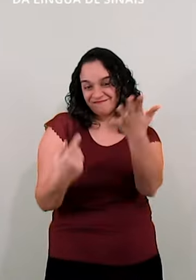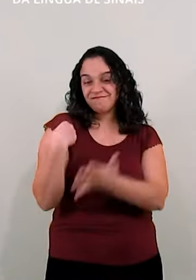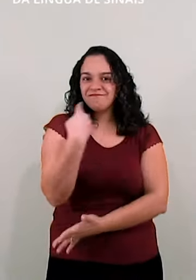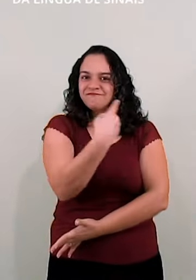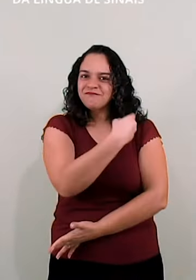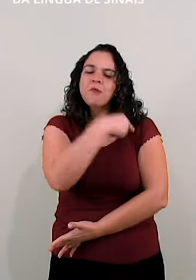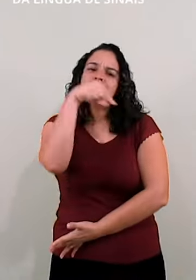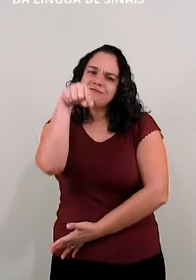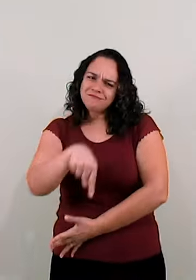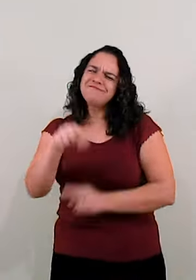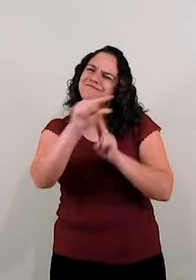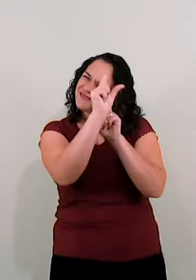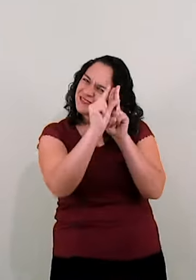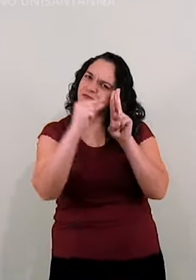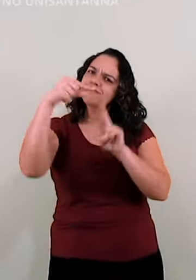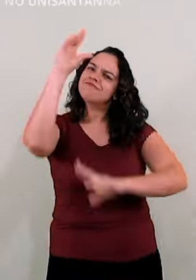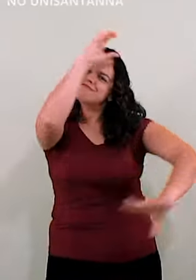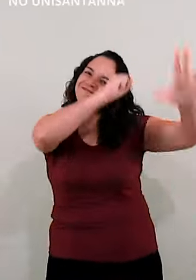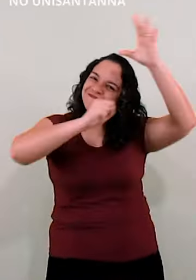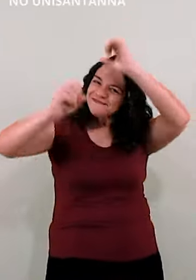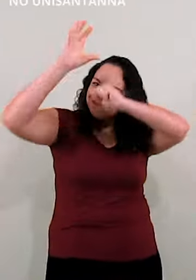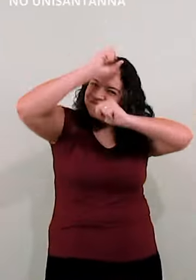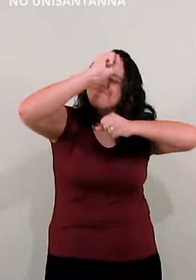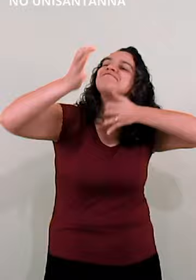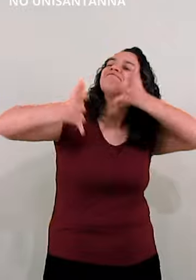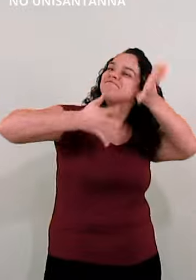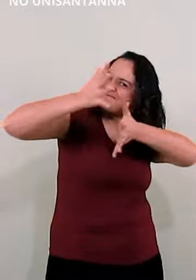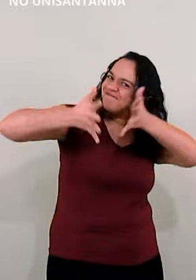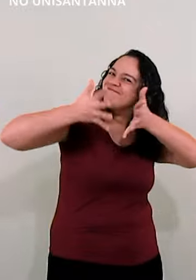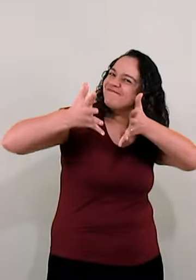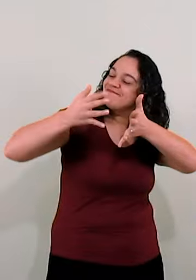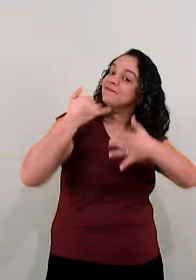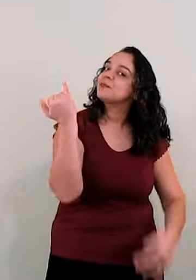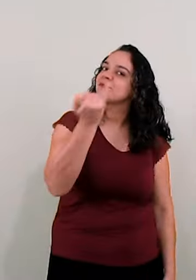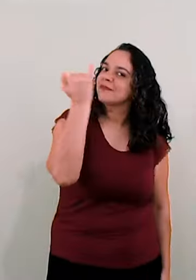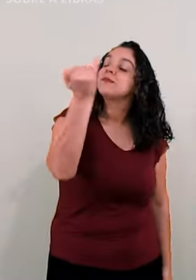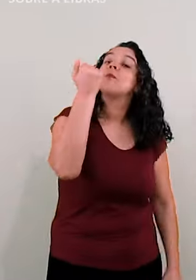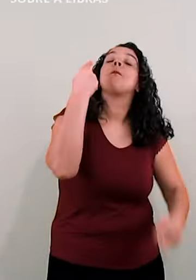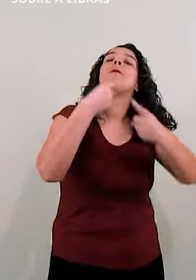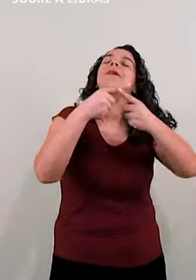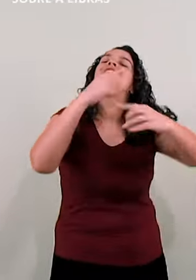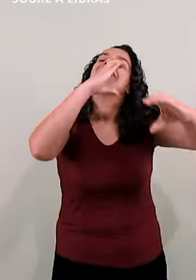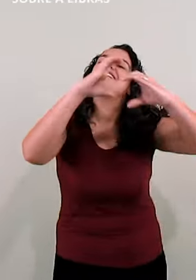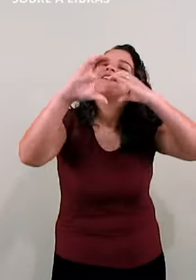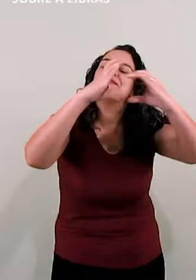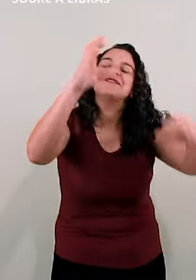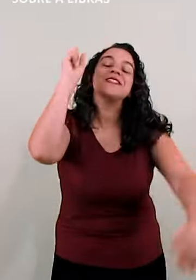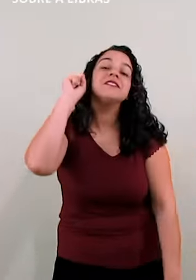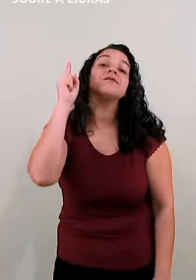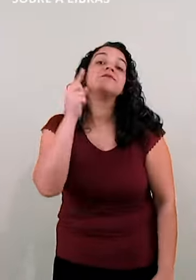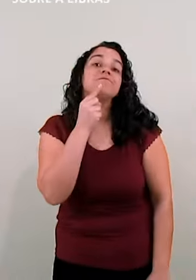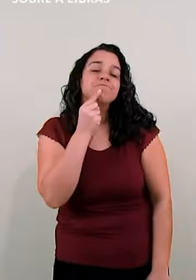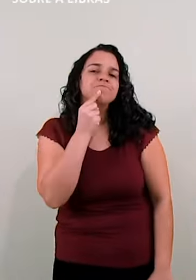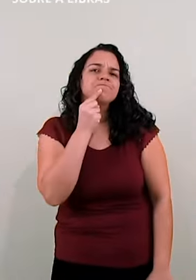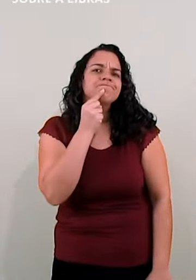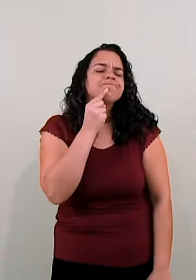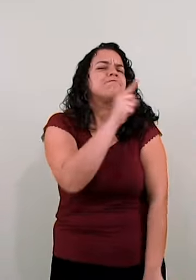de sinais. E nós estamos aqui na ONU Santana para aprender mais sobre a Libras e a